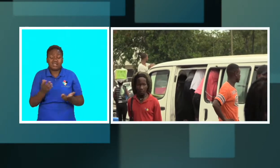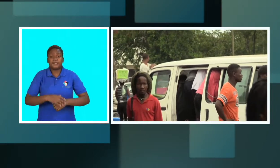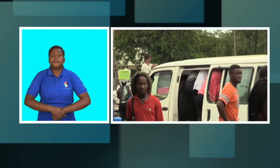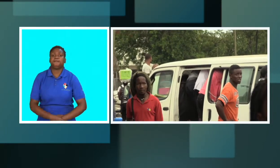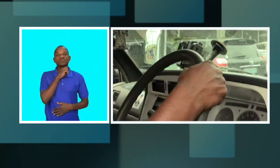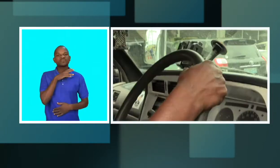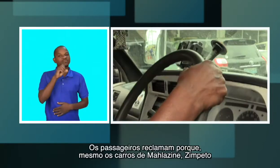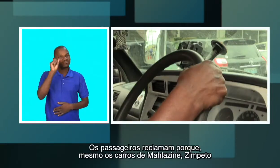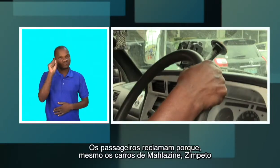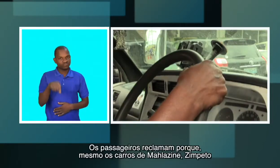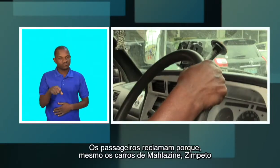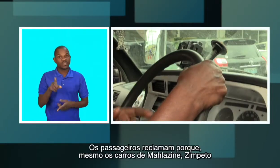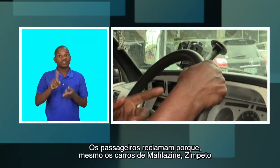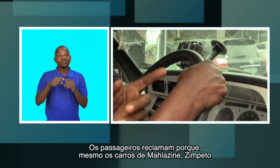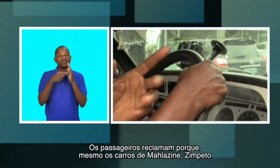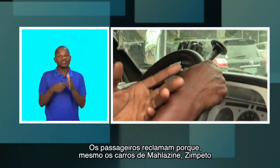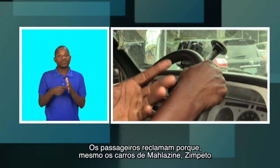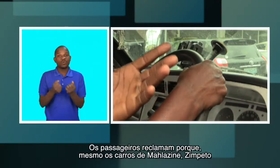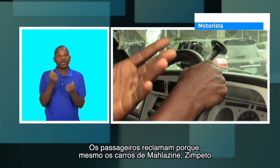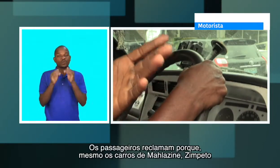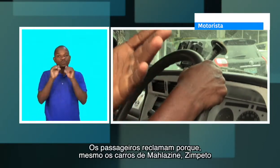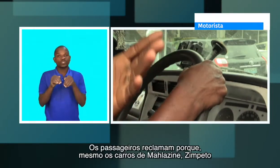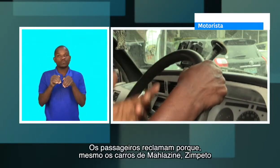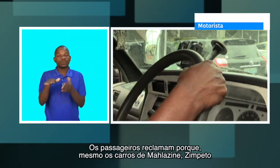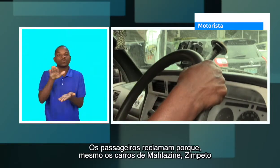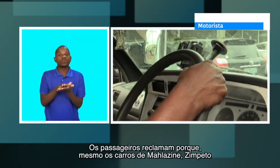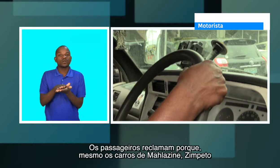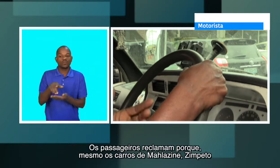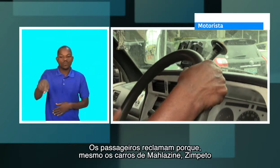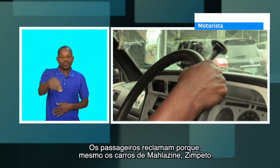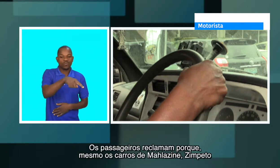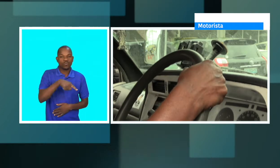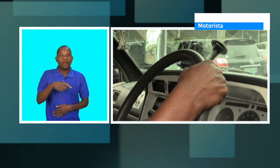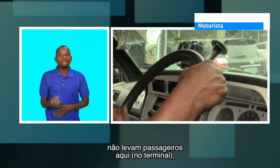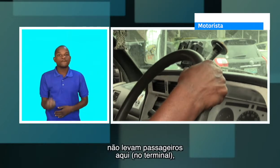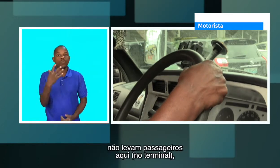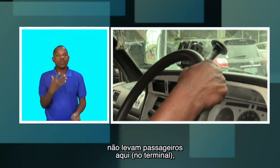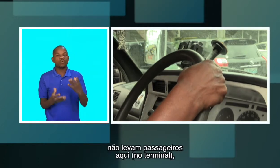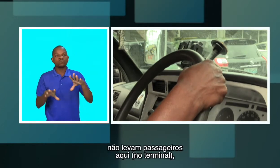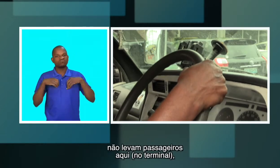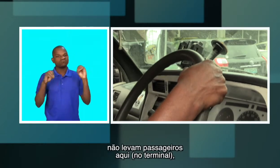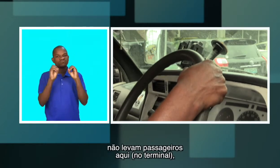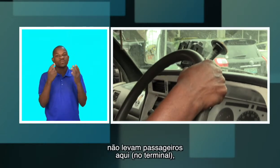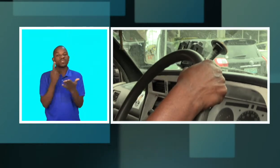Os passageiros aclamam, porque, por exemplo, mesmo esses caras de machacínio, cimpeito, não aceitam eles levar aqui.